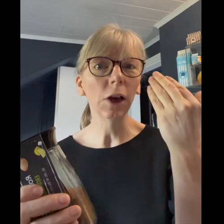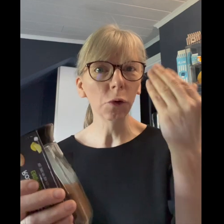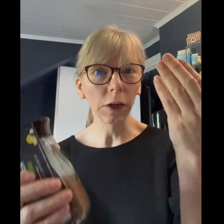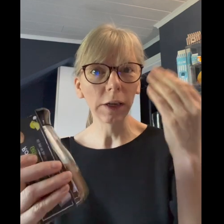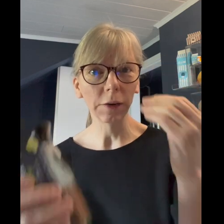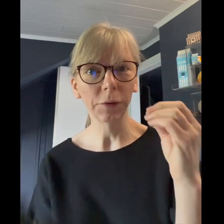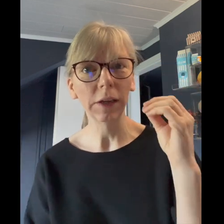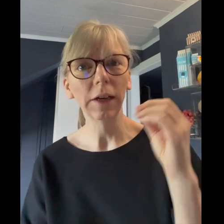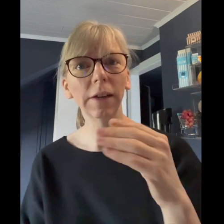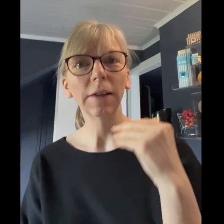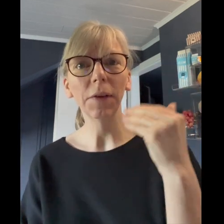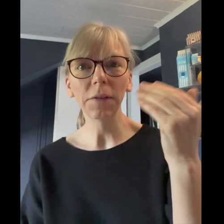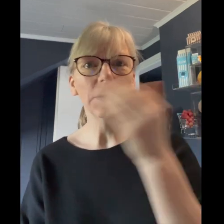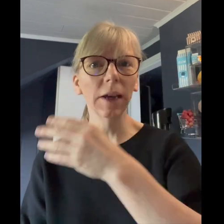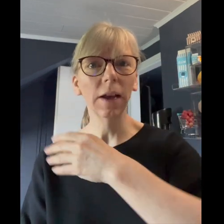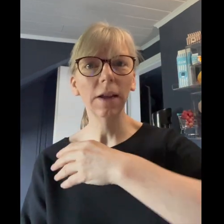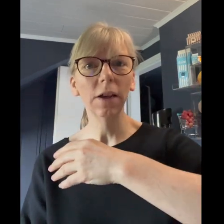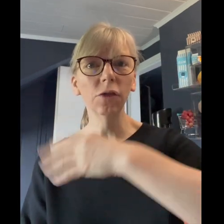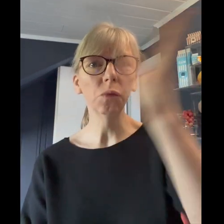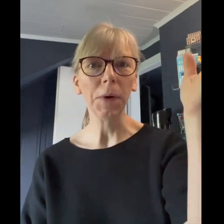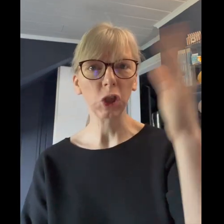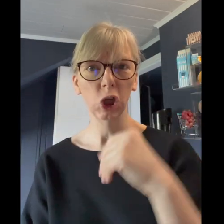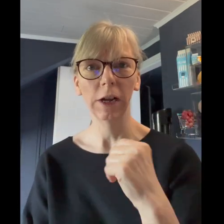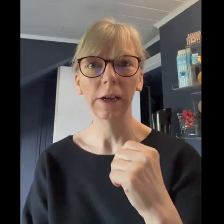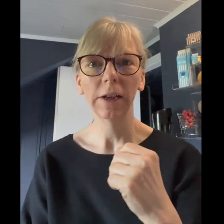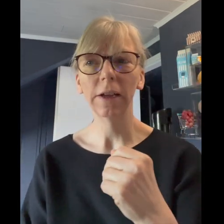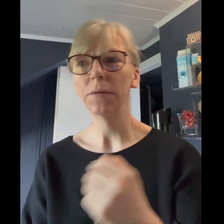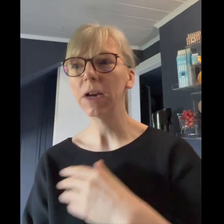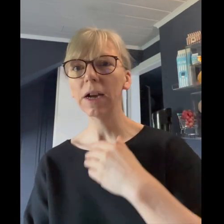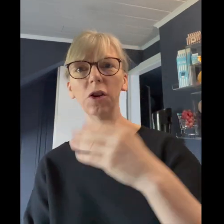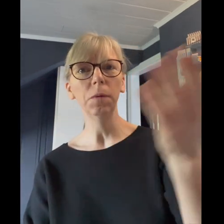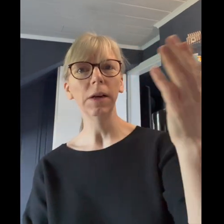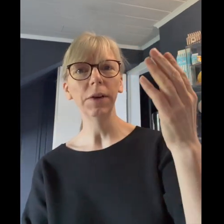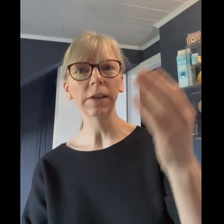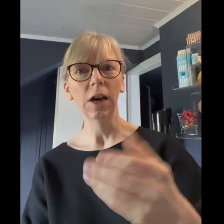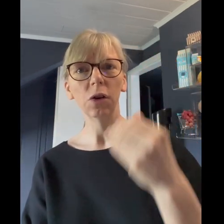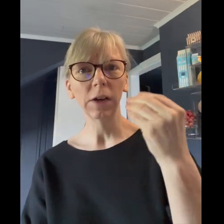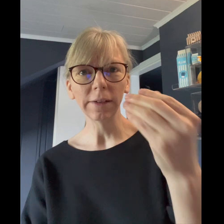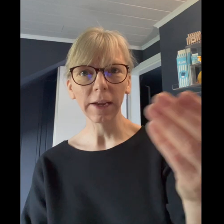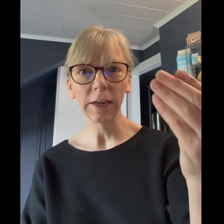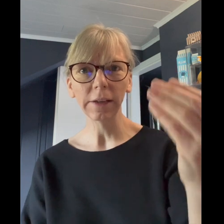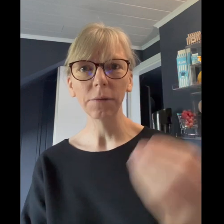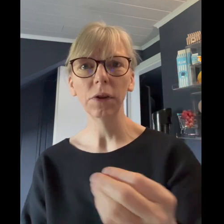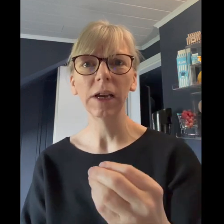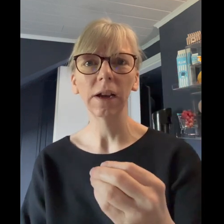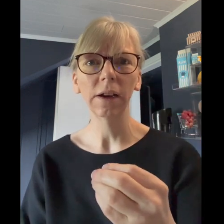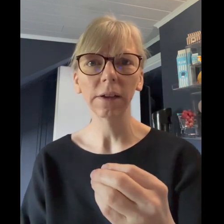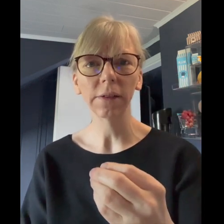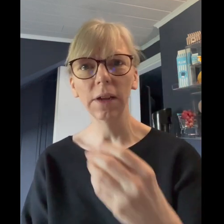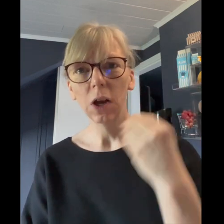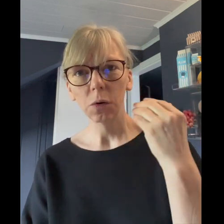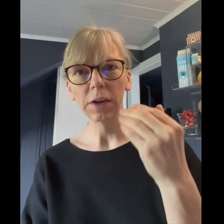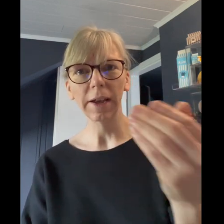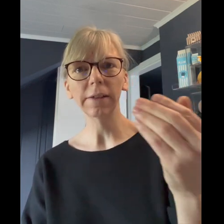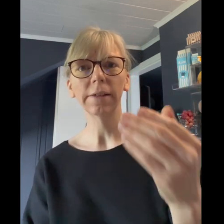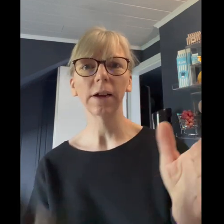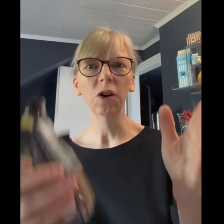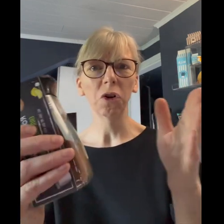auch gerne kaffee dann wären wir hier alle super schlank da hätten wir gar kein übergewicht und ganz ehrlich dann wenn die krankenkassen oder die ärzte sagen leute